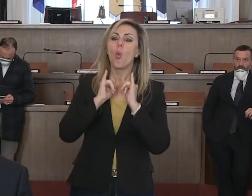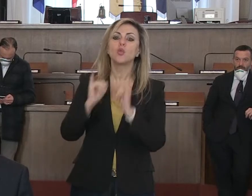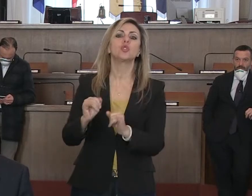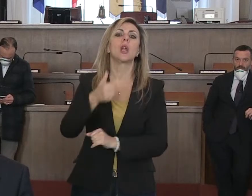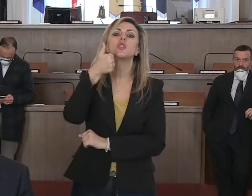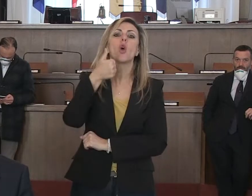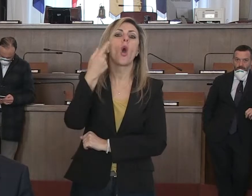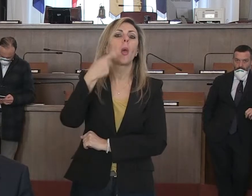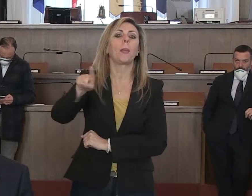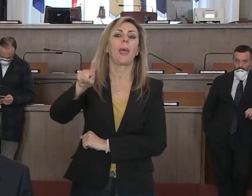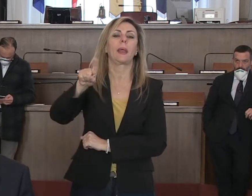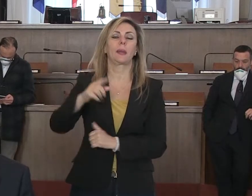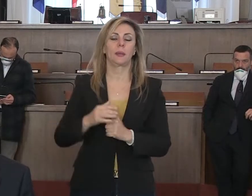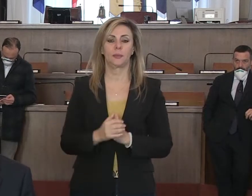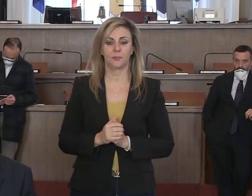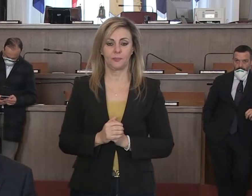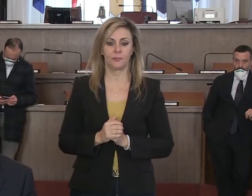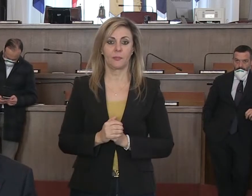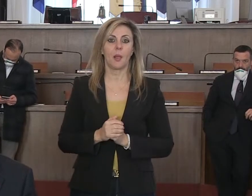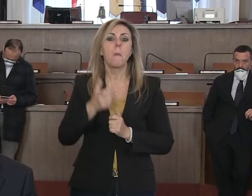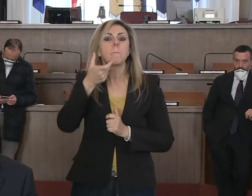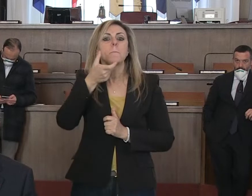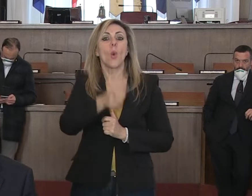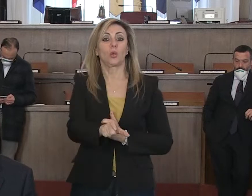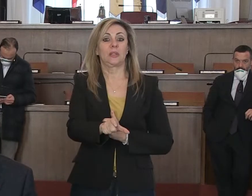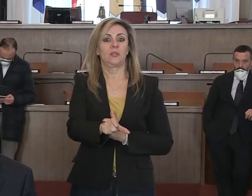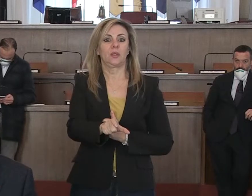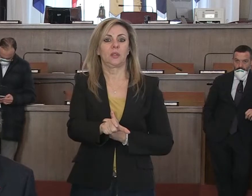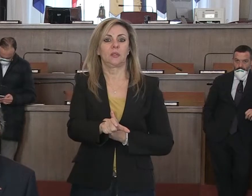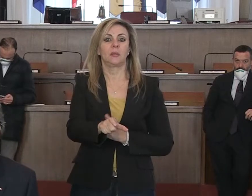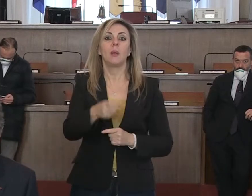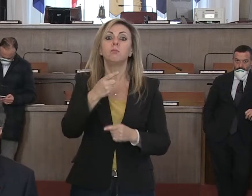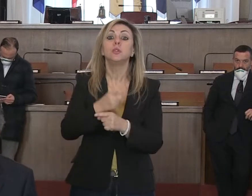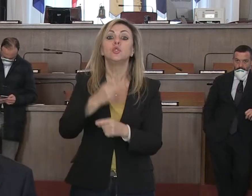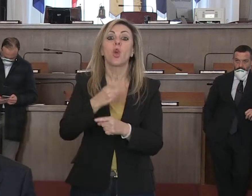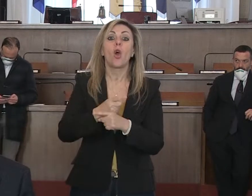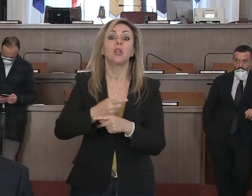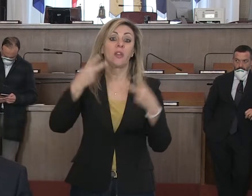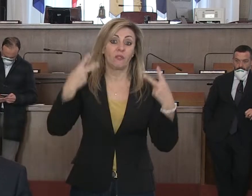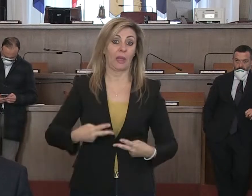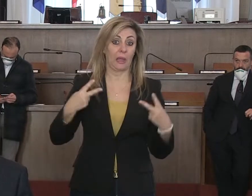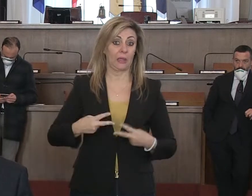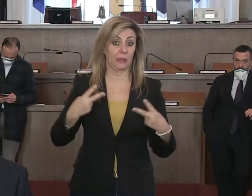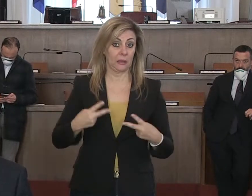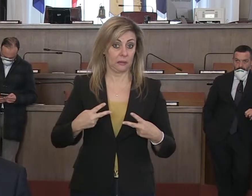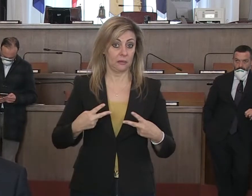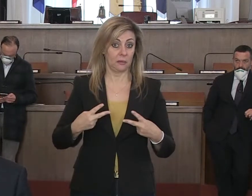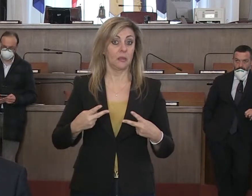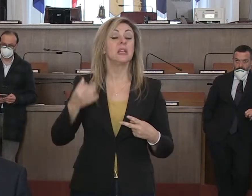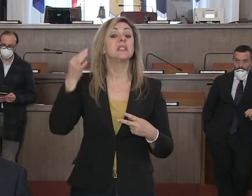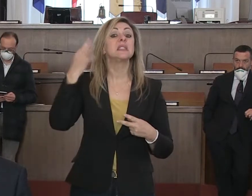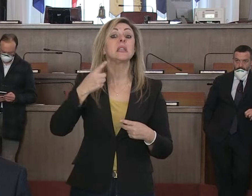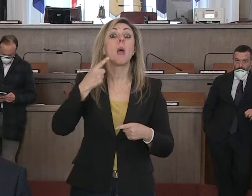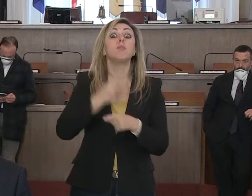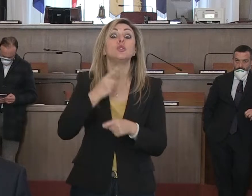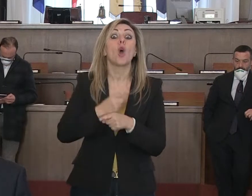per ragioni essenziali, solo se spinti da